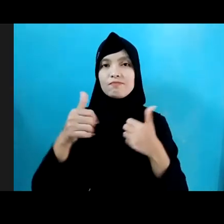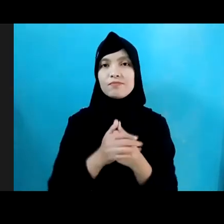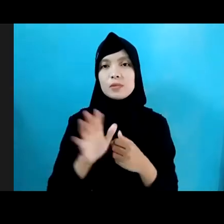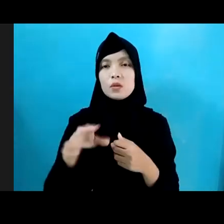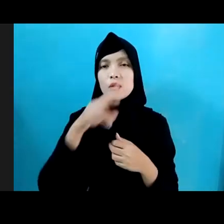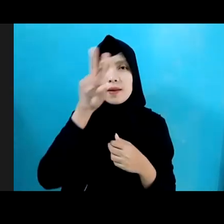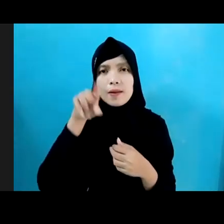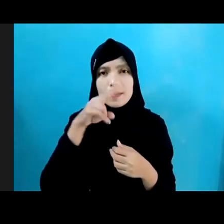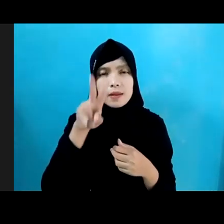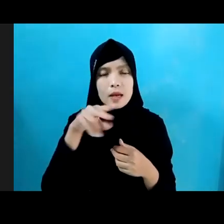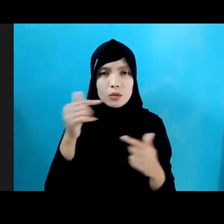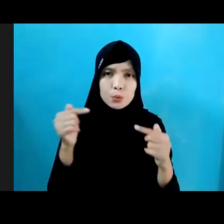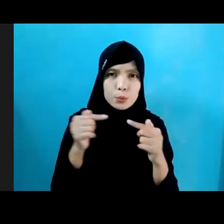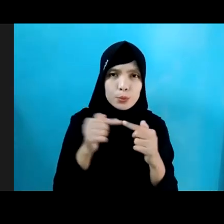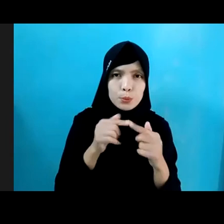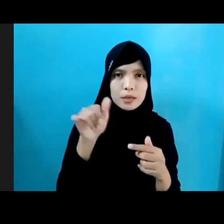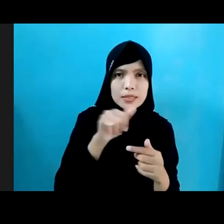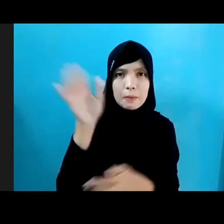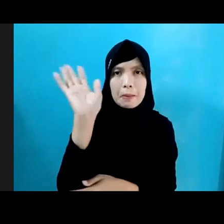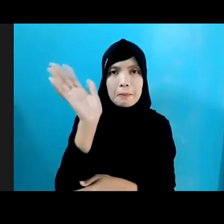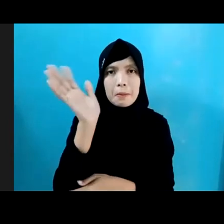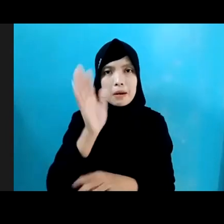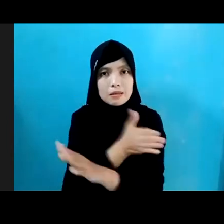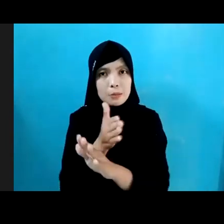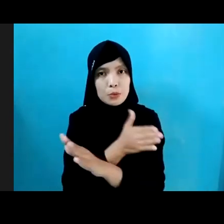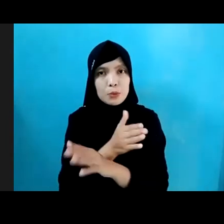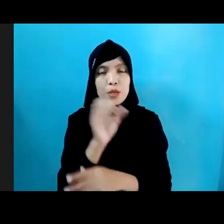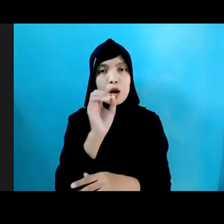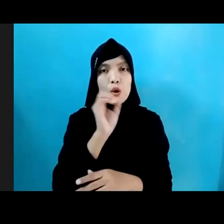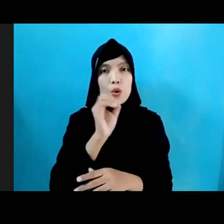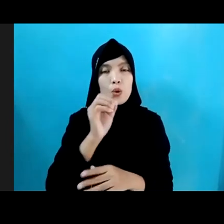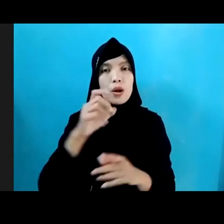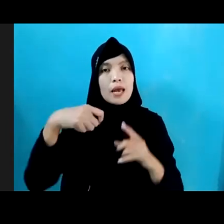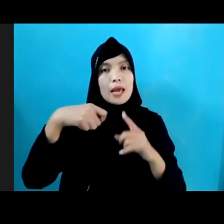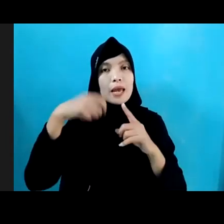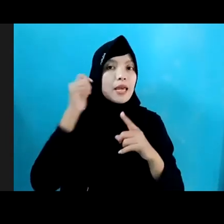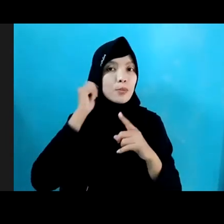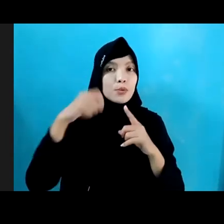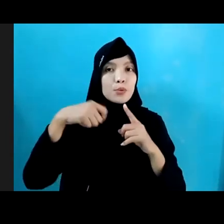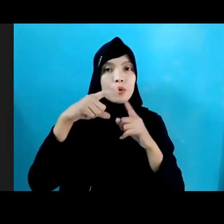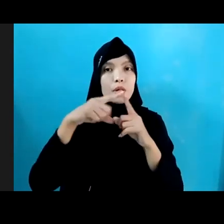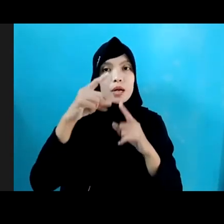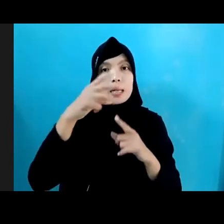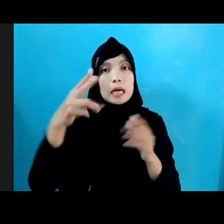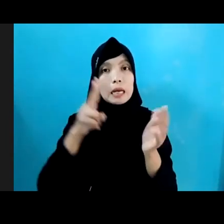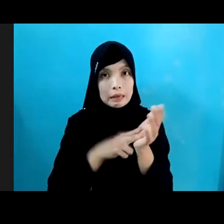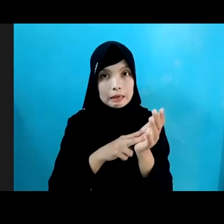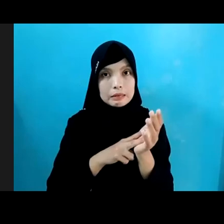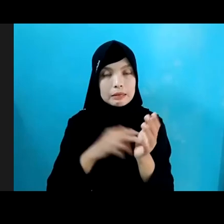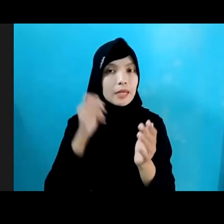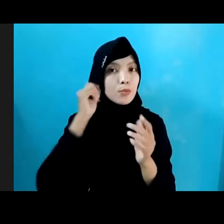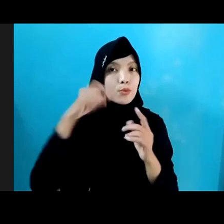benang merahnya dengan paparan yang sudah disampaikan sebelumnya oleh ibu Karen, di mana ibu Karen di awal sudah menyampaikan